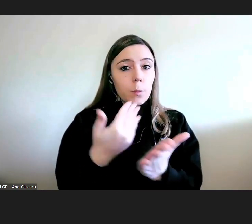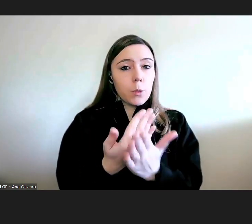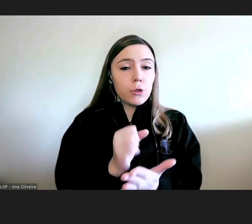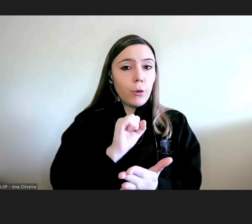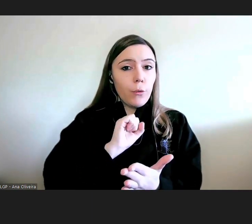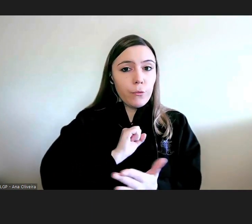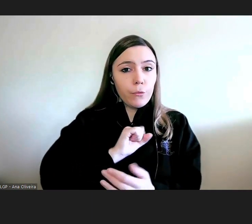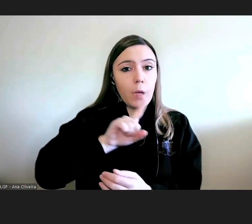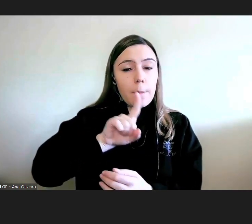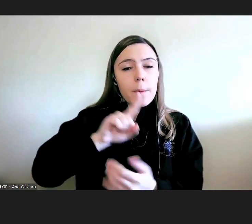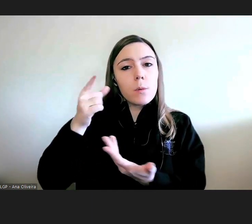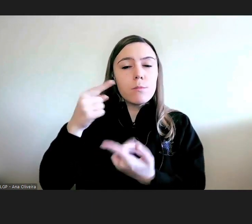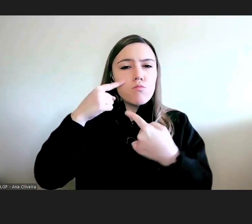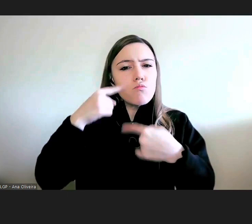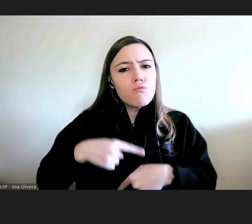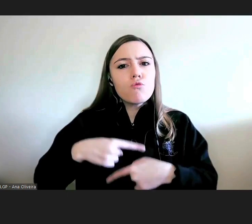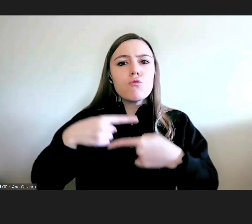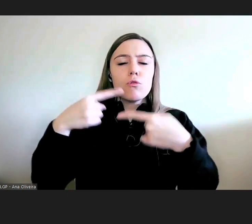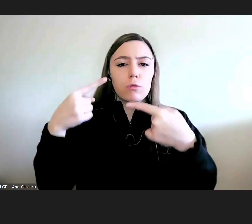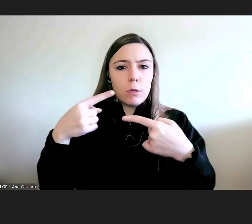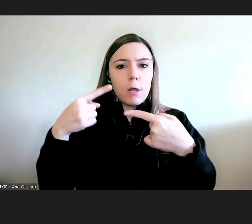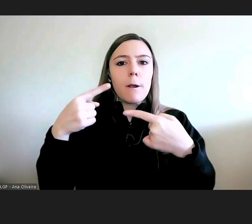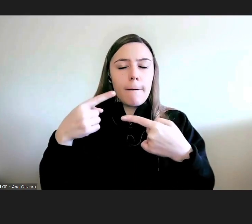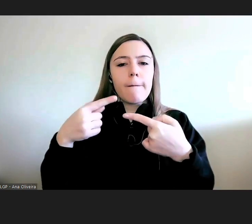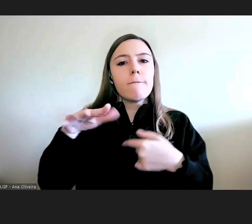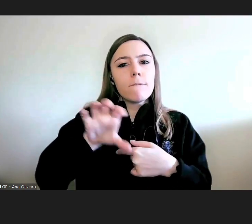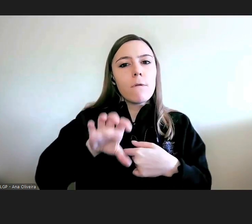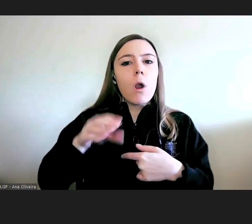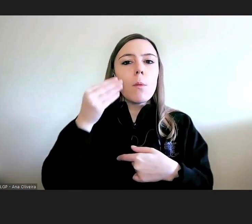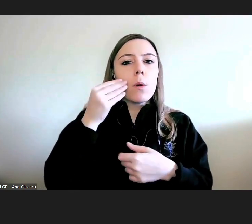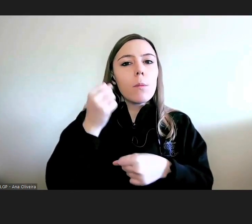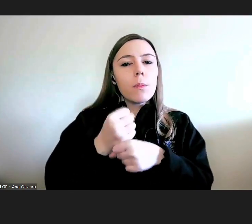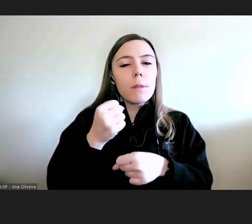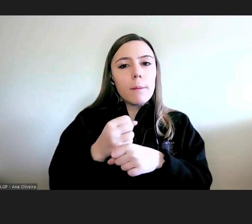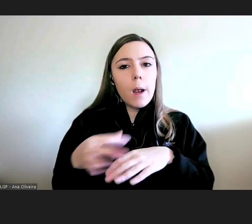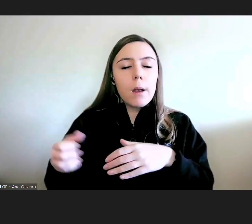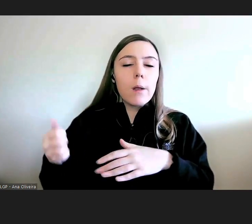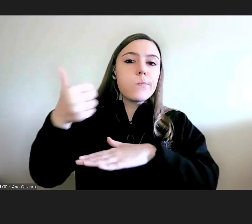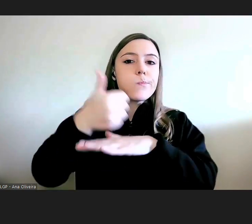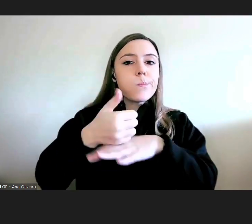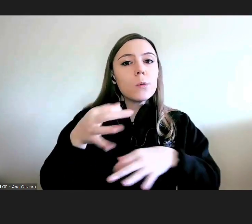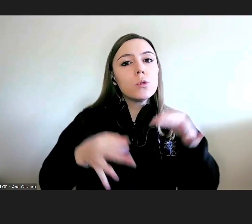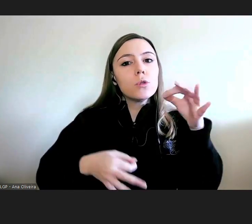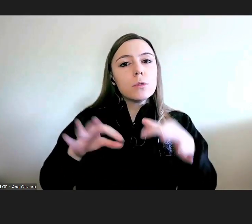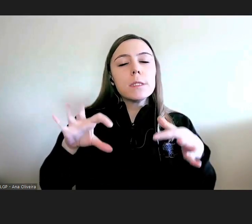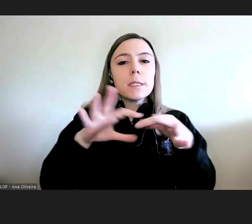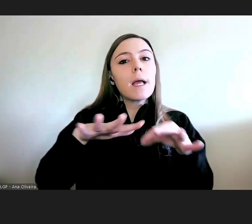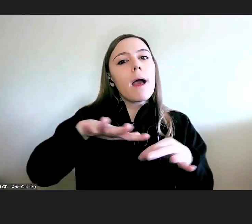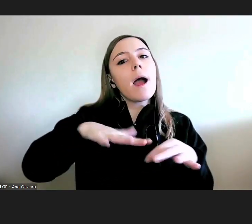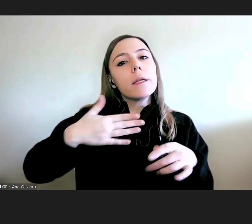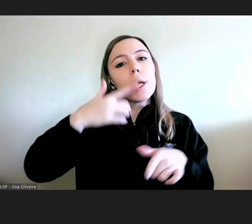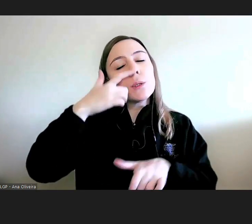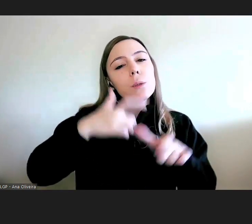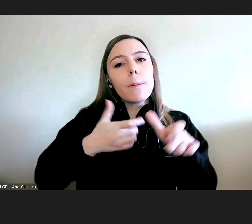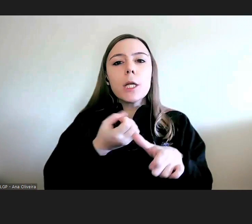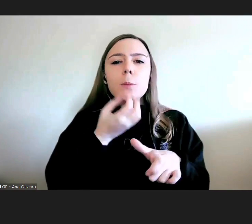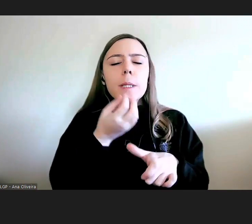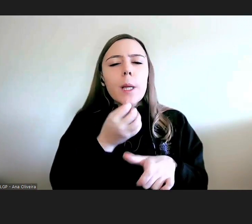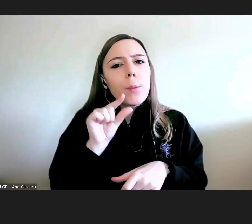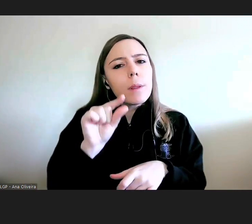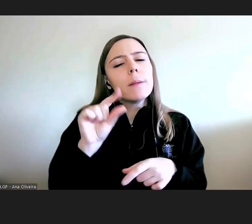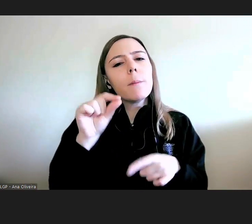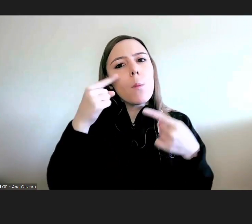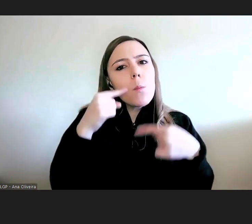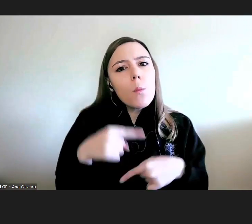apresentar a atuação do Provedor de Justiça no âmbito dos direitos humanos. Portanto, descrever um bocadinho, dar a conhecer qual